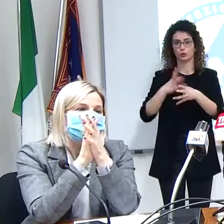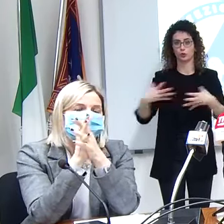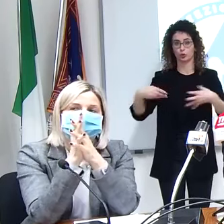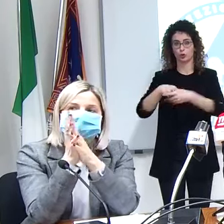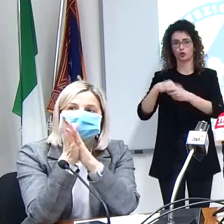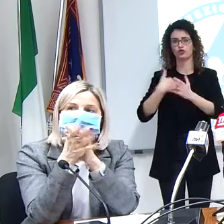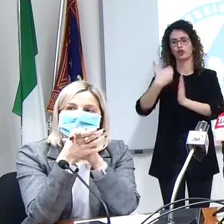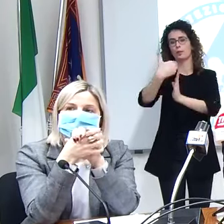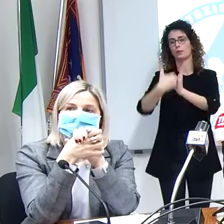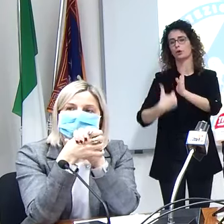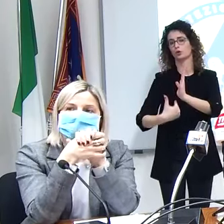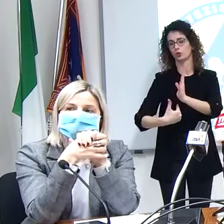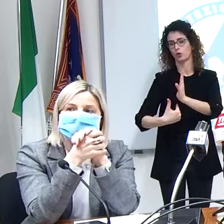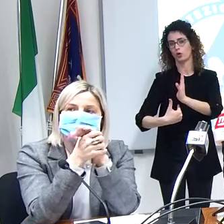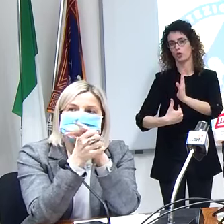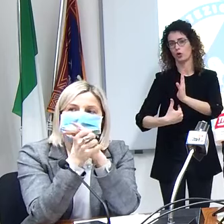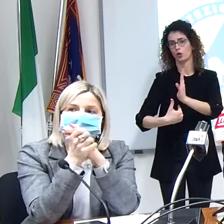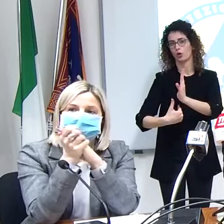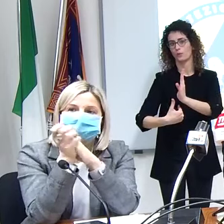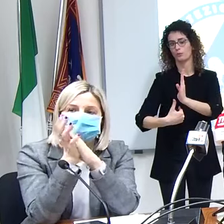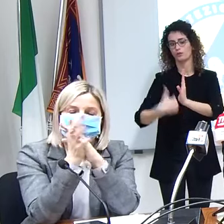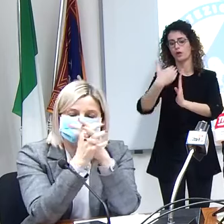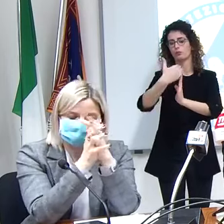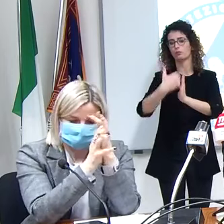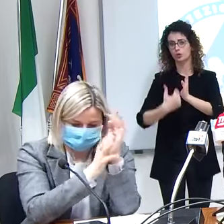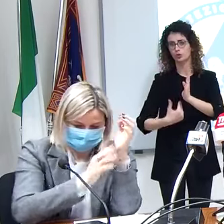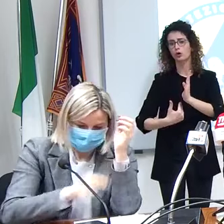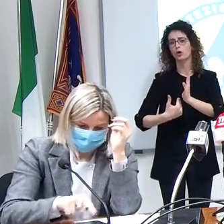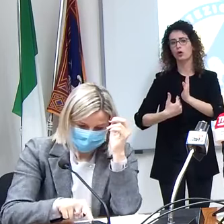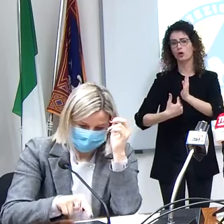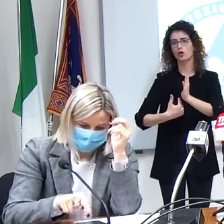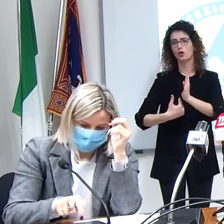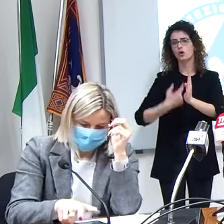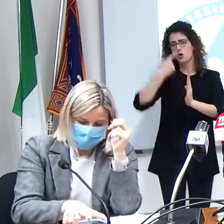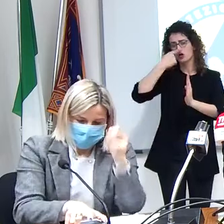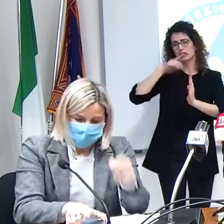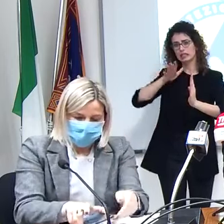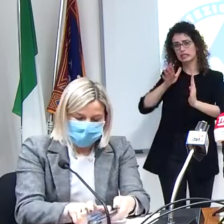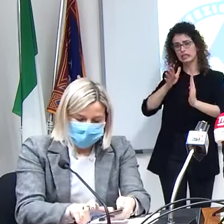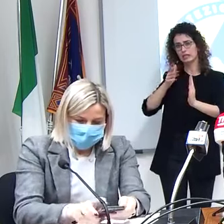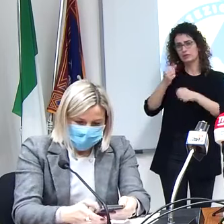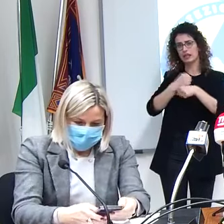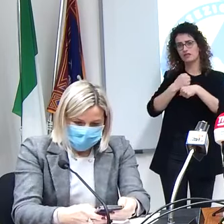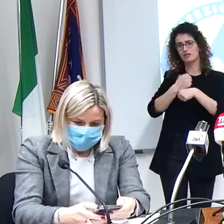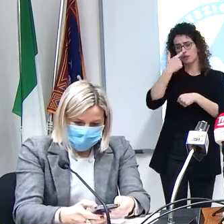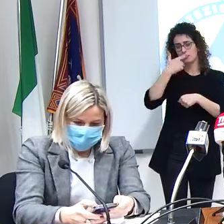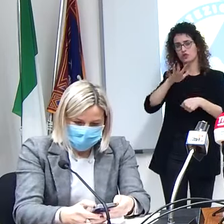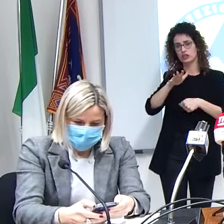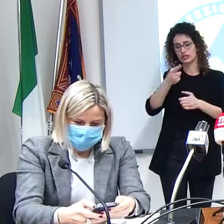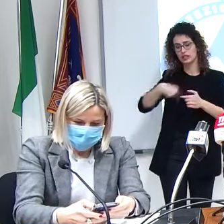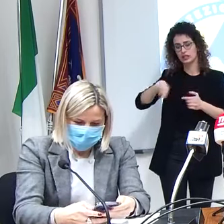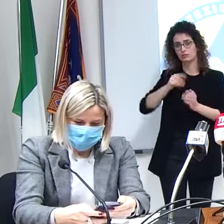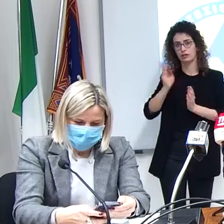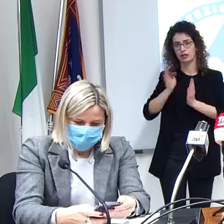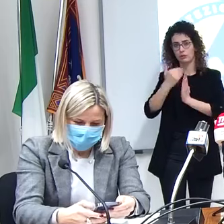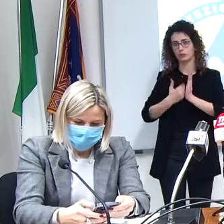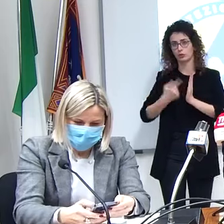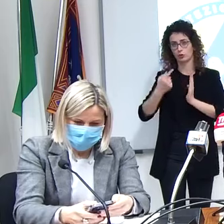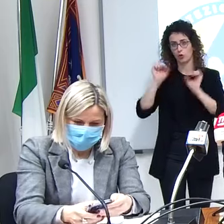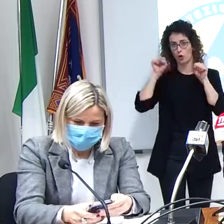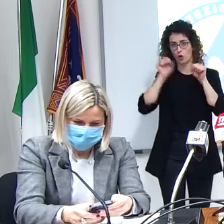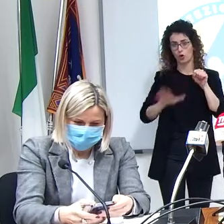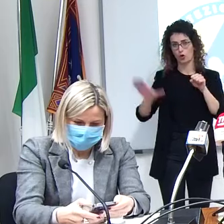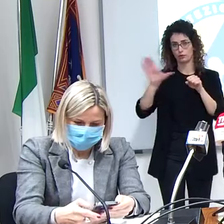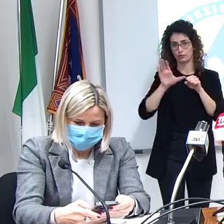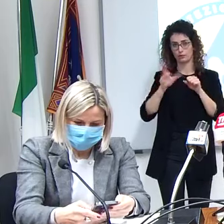un protocollo che anche quello è molto simile con gli stessi farmaci che indichiamo perché per fare un